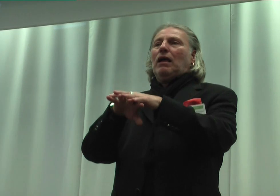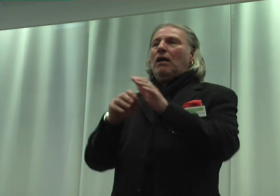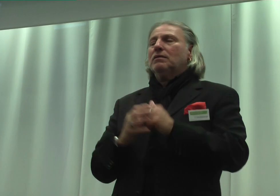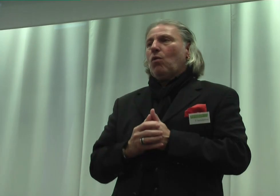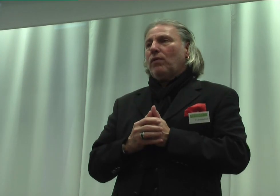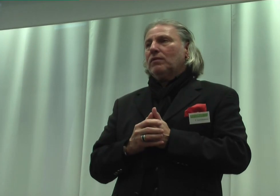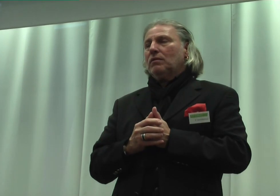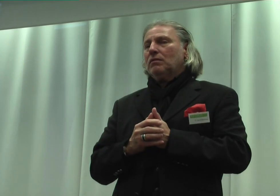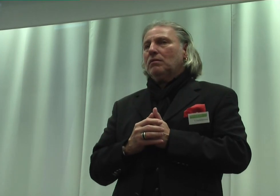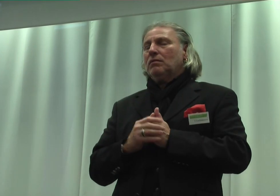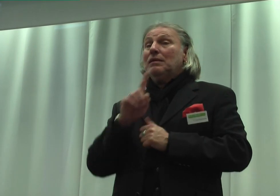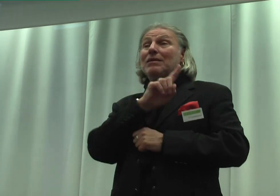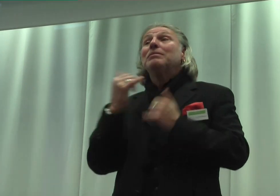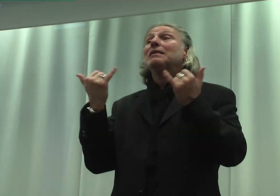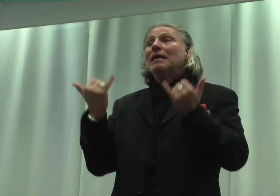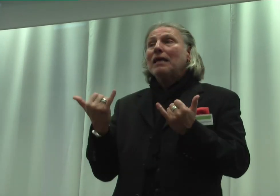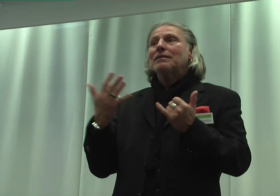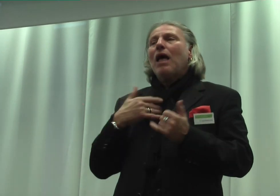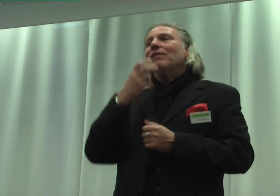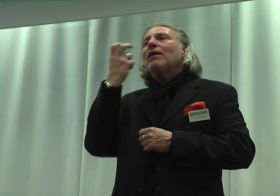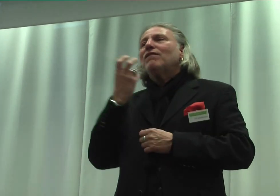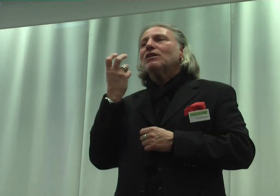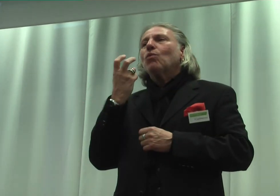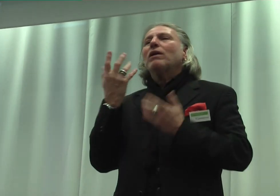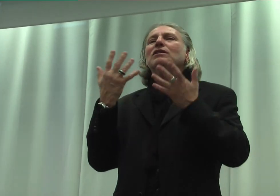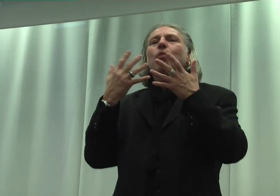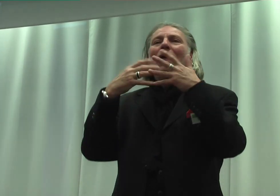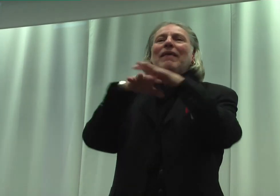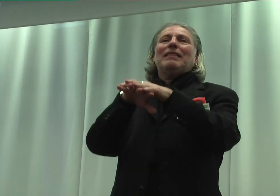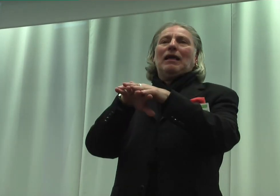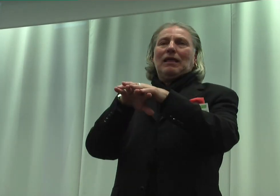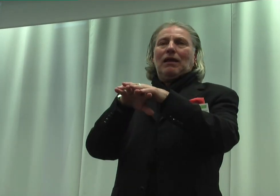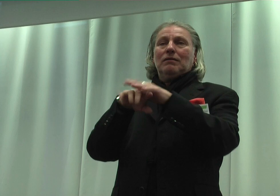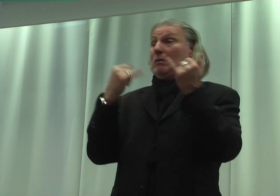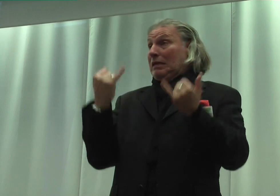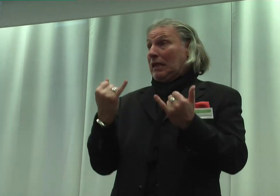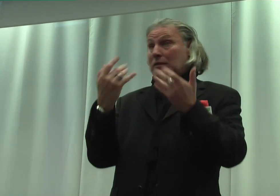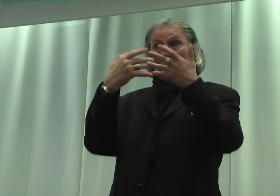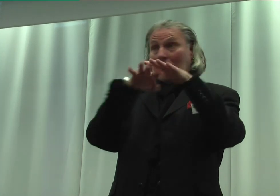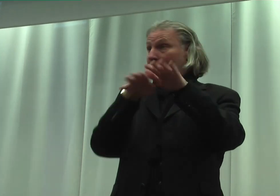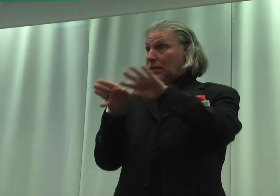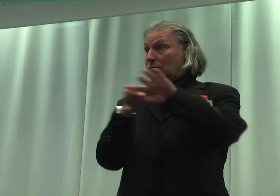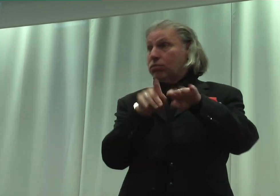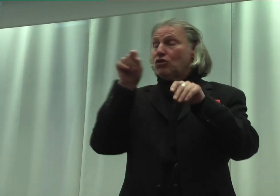Wir haben bisher nicht mehr versucht zu integrieren, soll jetzt anstatt integriert inkludiert werden.